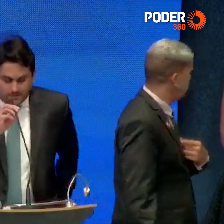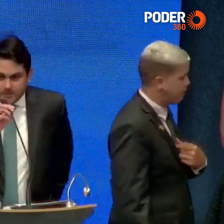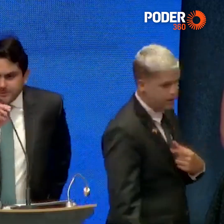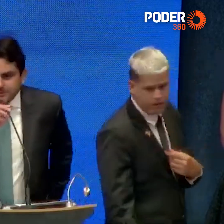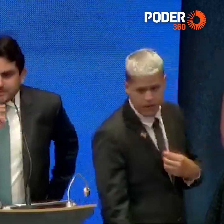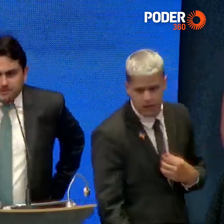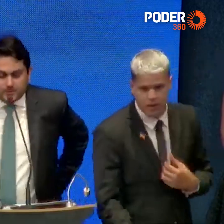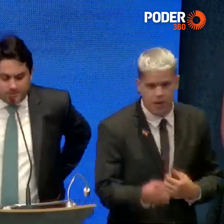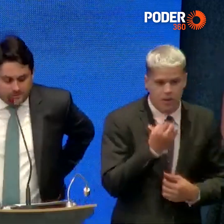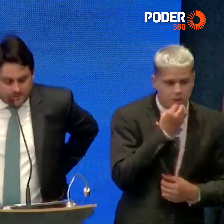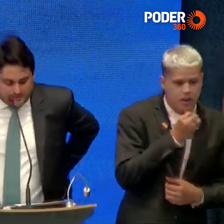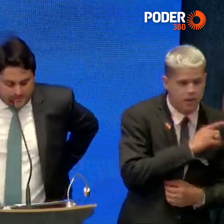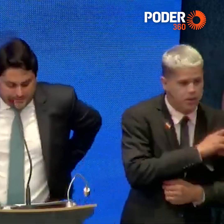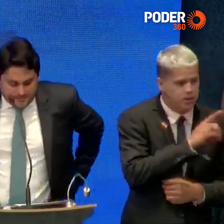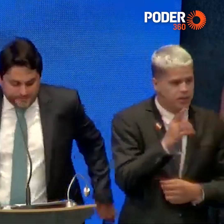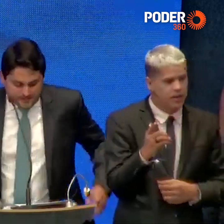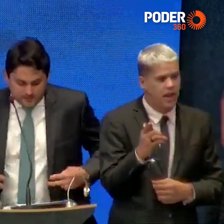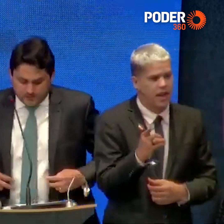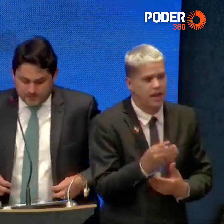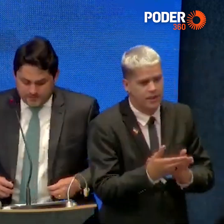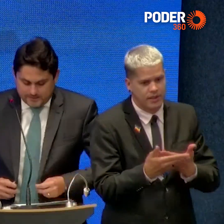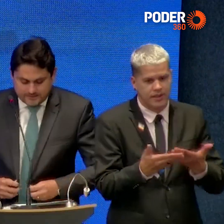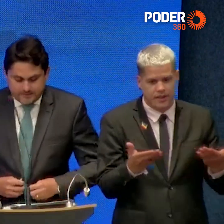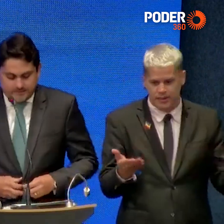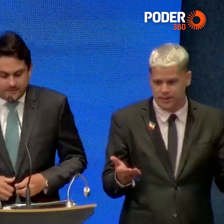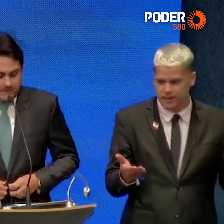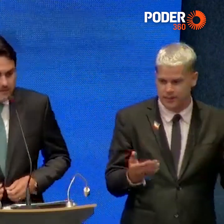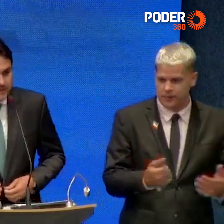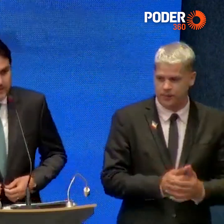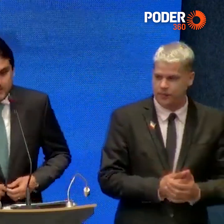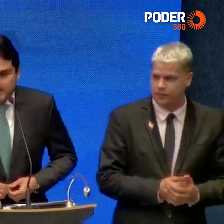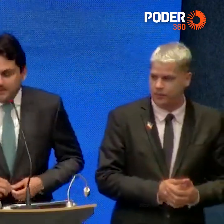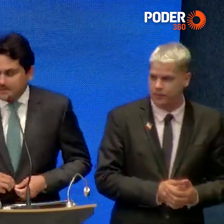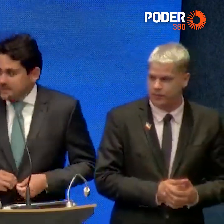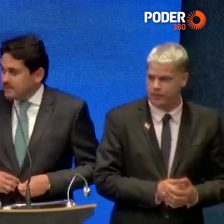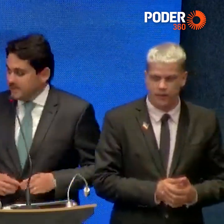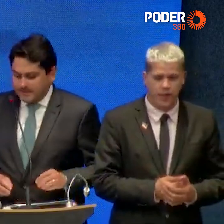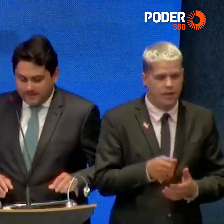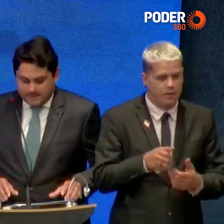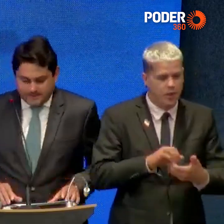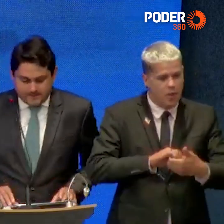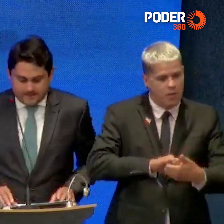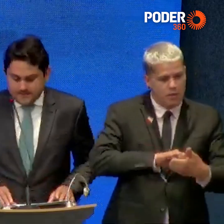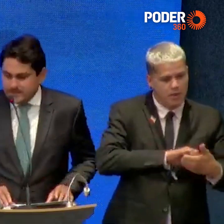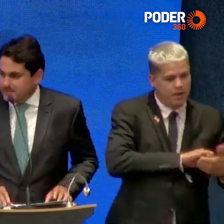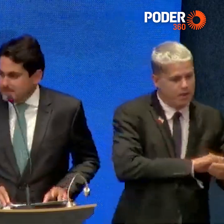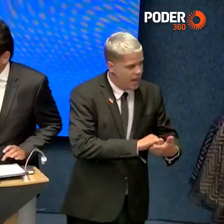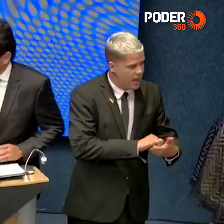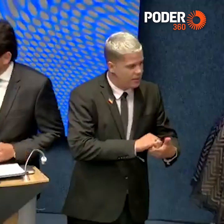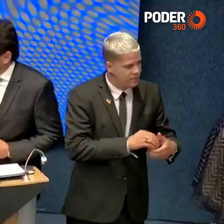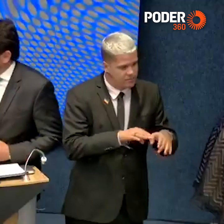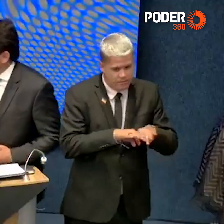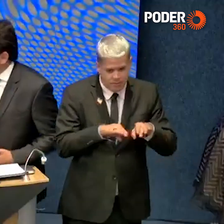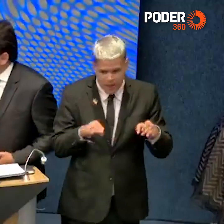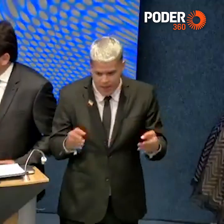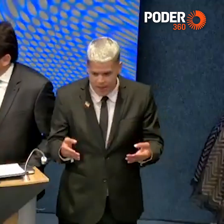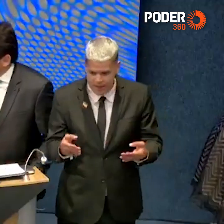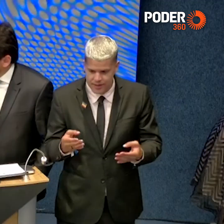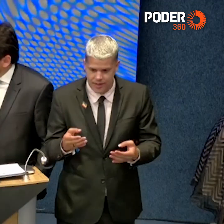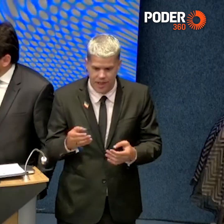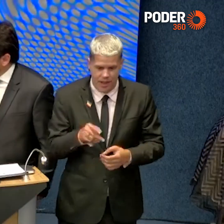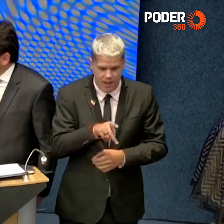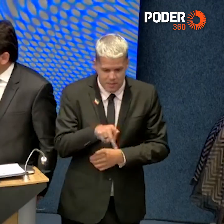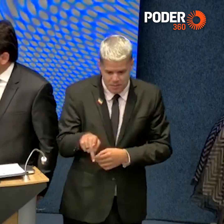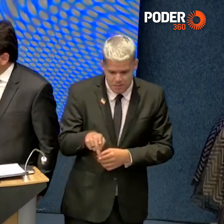Bom dia a todos, a todas, cumprimentar aqui a mesa, em nome do meu